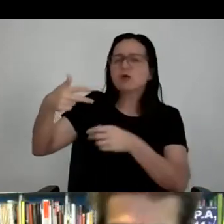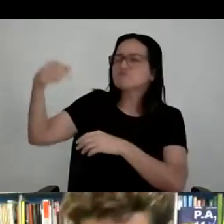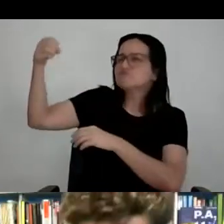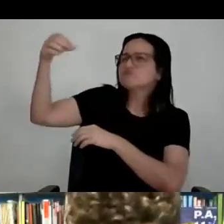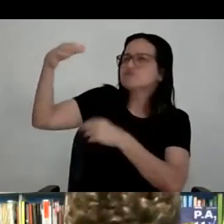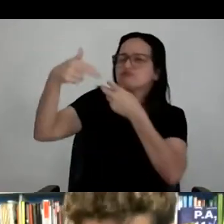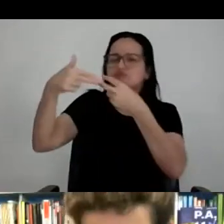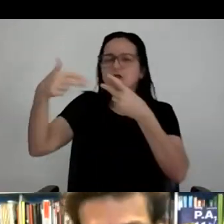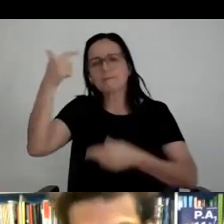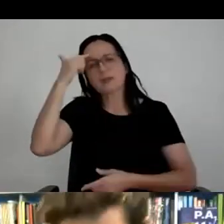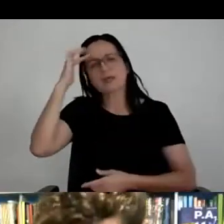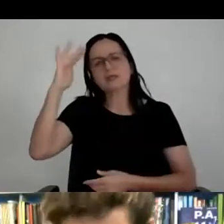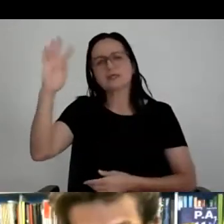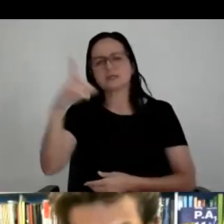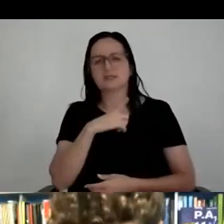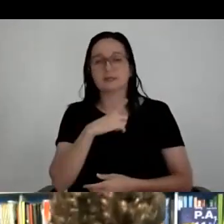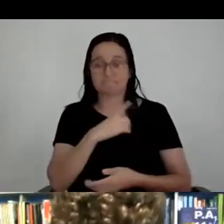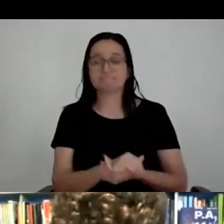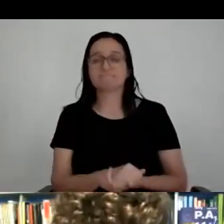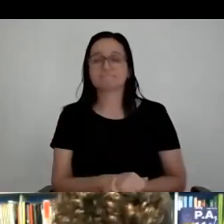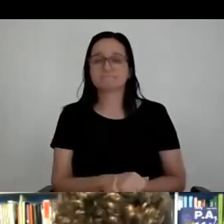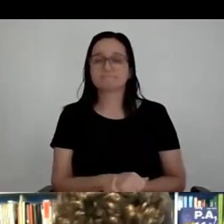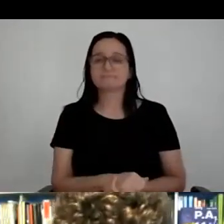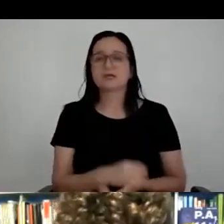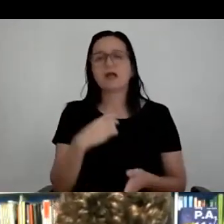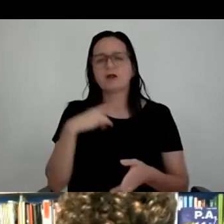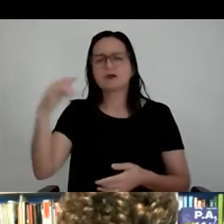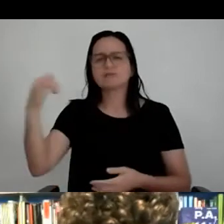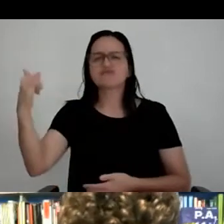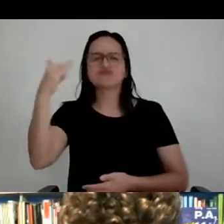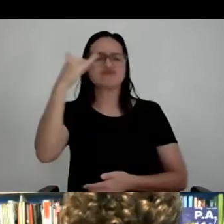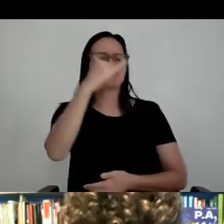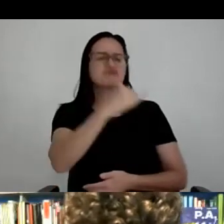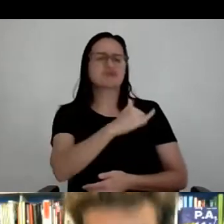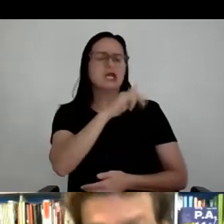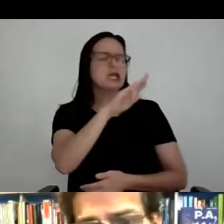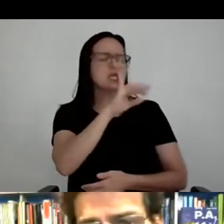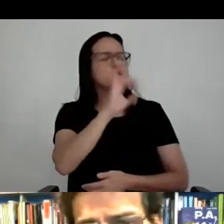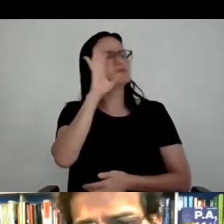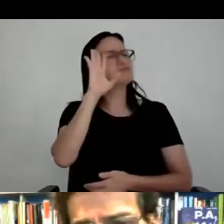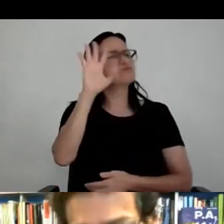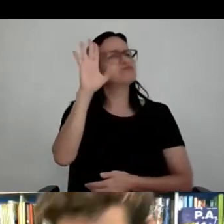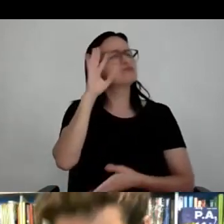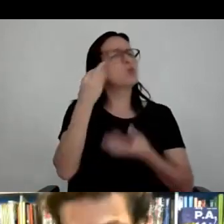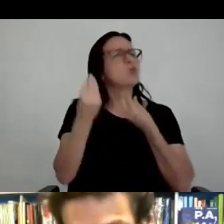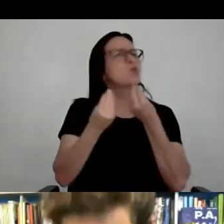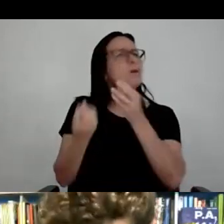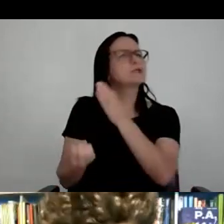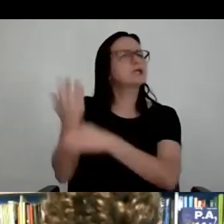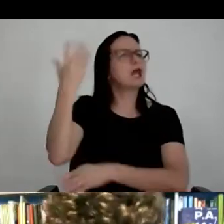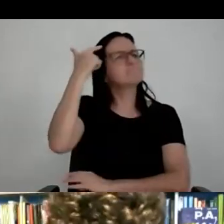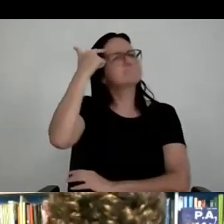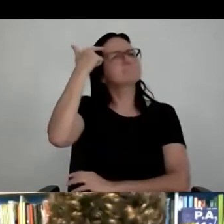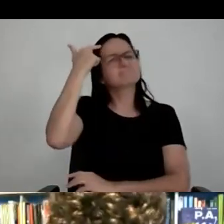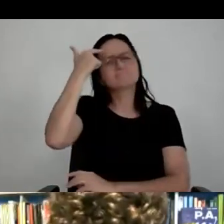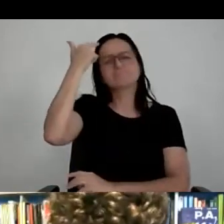Eu lembro que eu peguei o avião de volta para o Rio de Janeiro e, no avião mesmo, eu fiquei com aquilo na cabeça. Falei, pô, vamos criar essa... Estou procurando, olhando aqui,